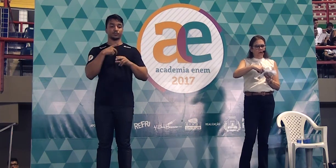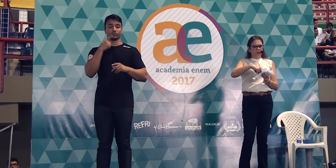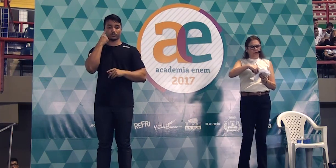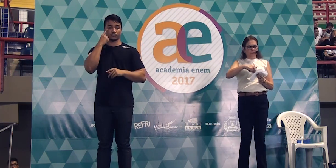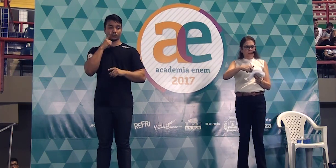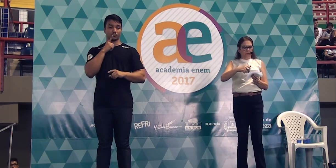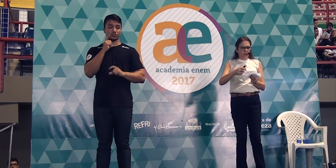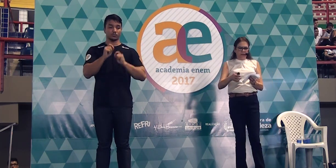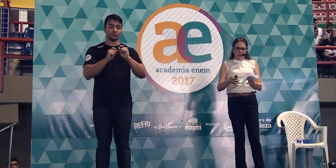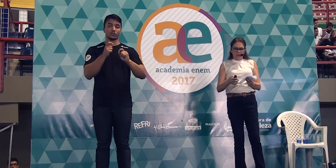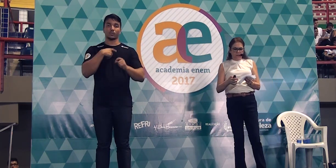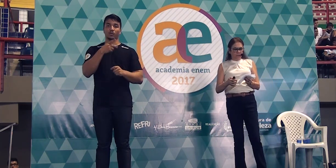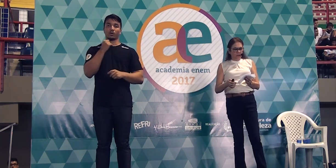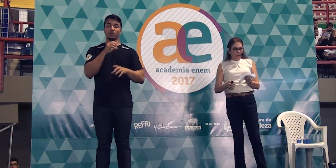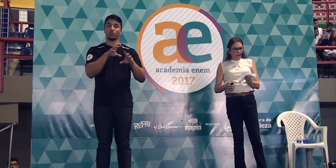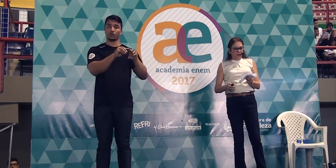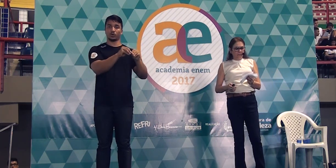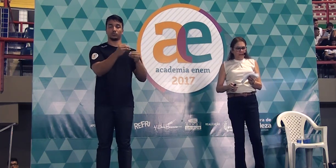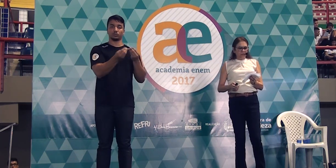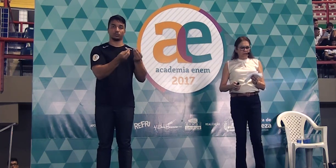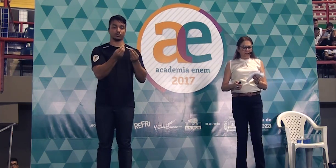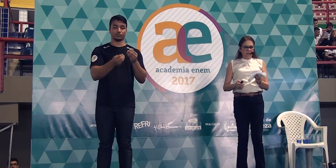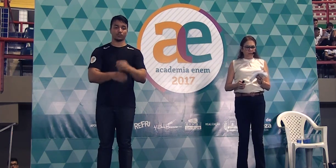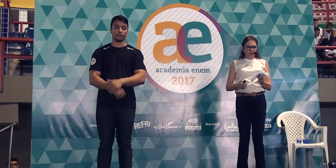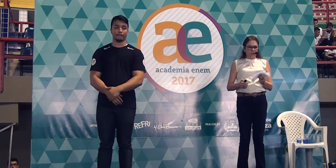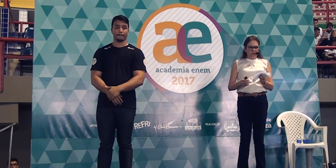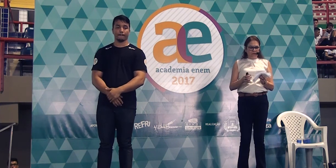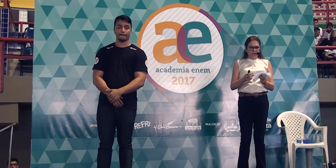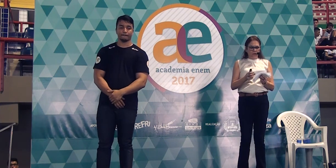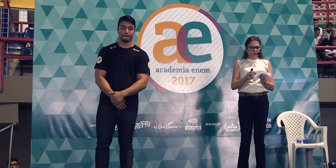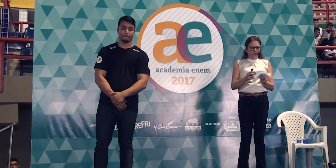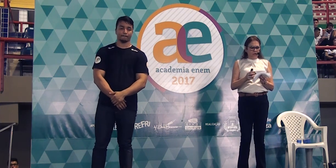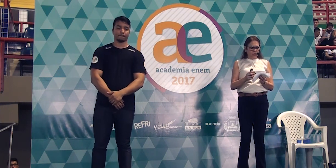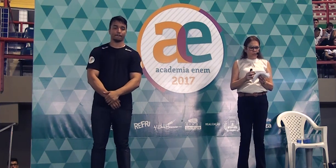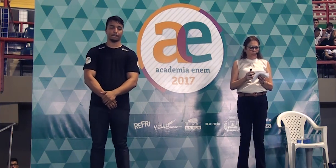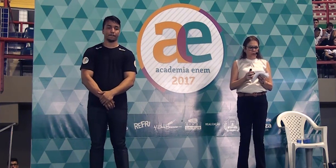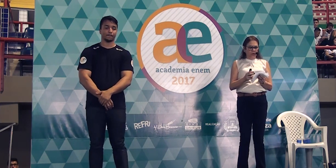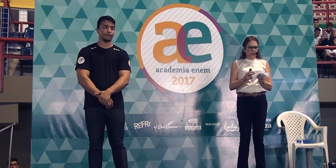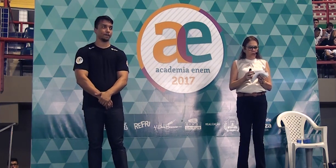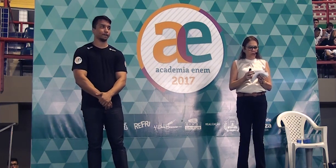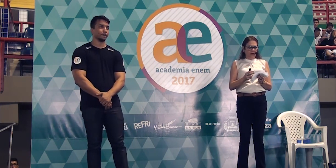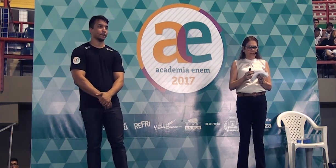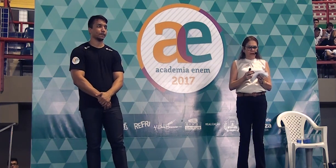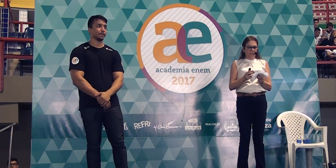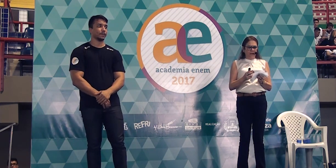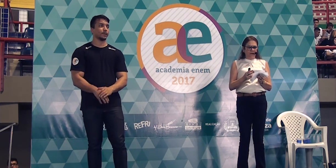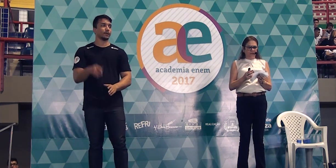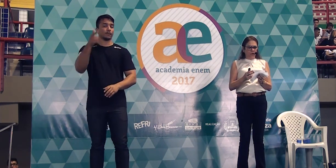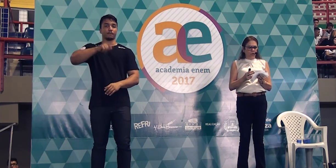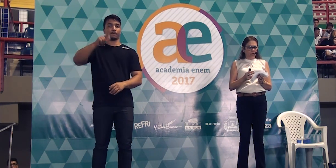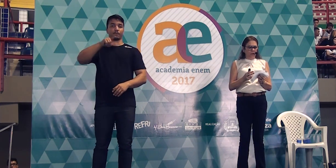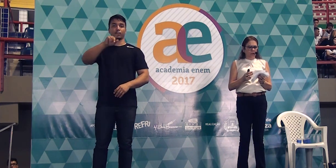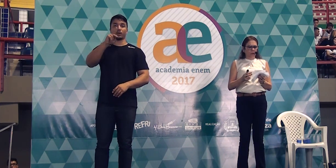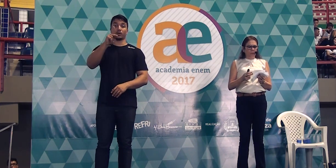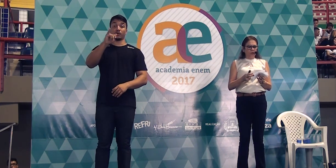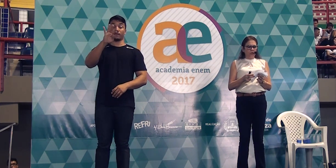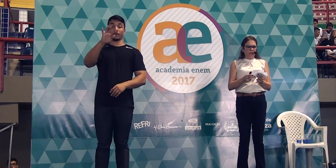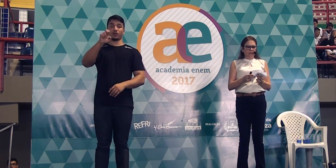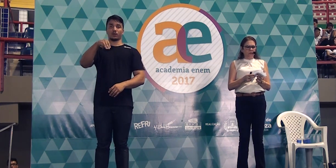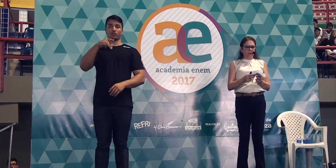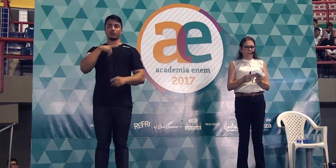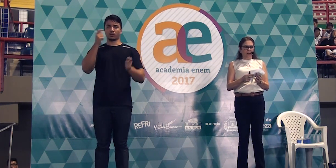a gente vai agora para a abordagem. Repetição de hífen de no texto por não caber a palavra toda.